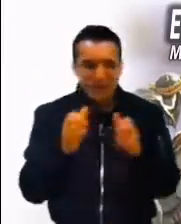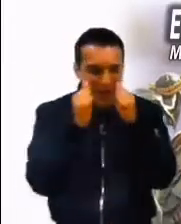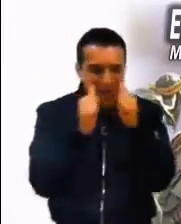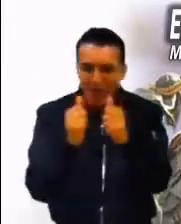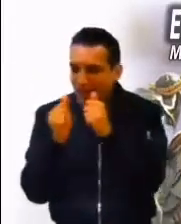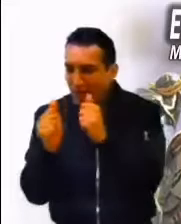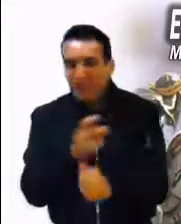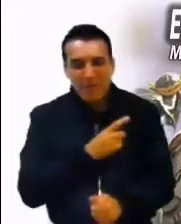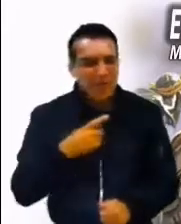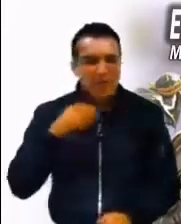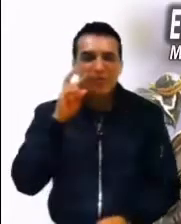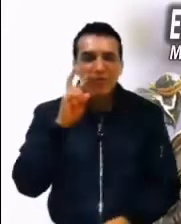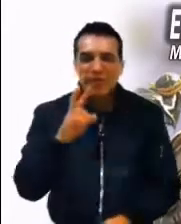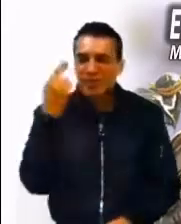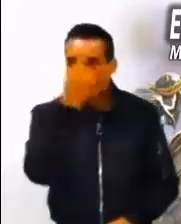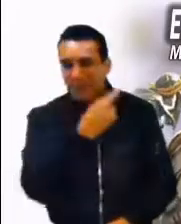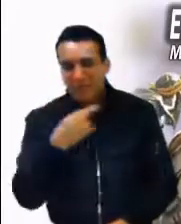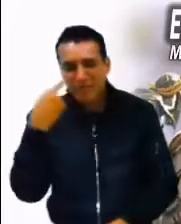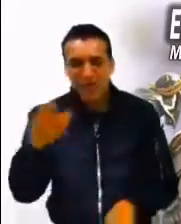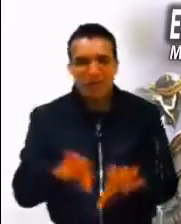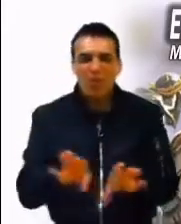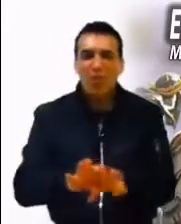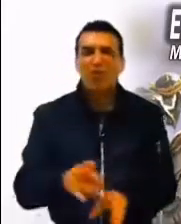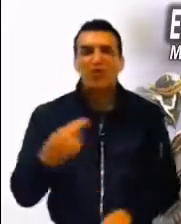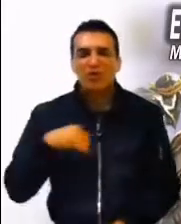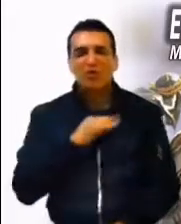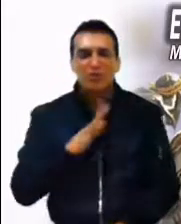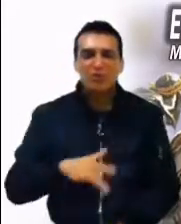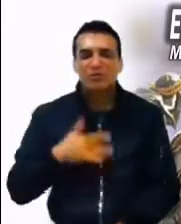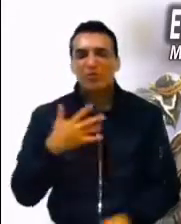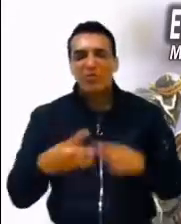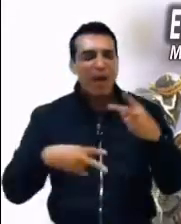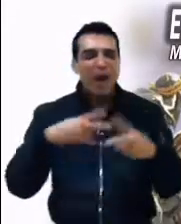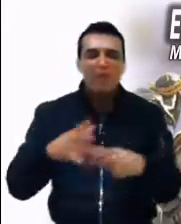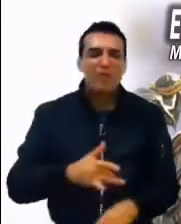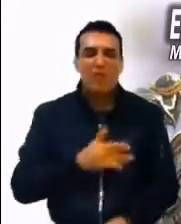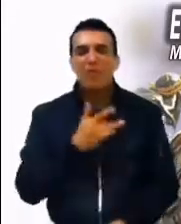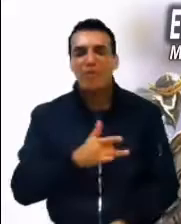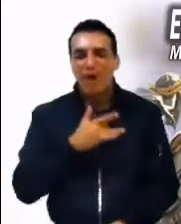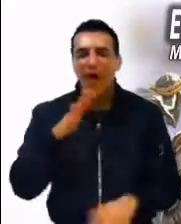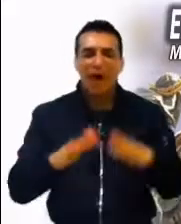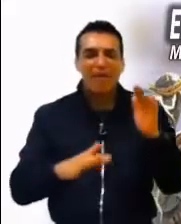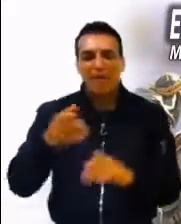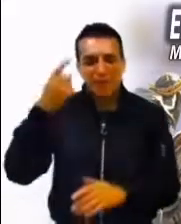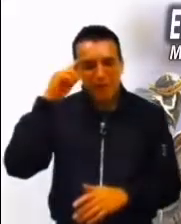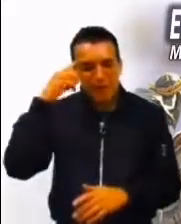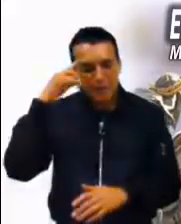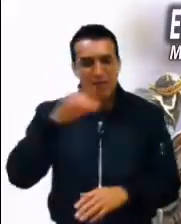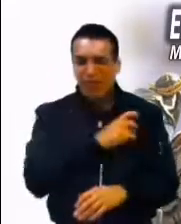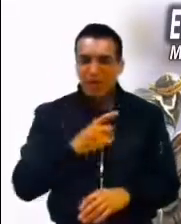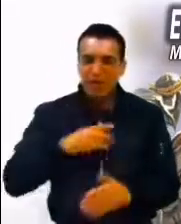guiar el movimiento de nuestras pasiones, el pulso de nuestros sentimientos y los impulsos de nuestro temperamento.